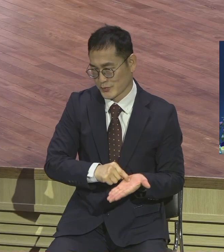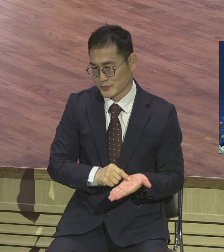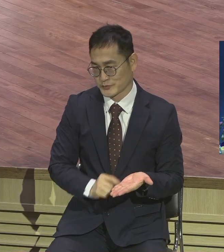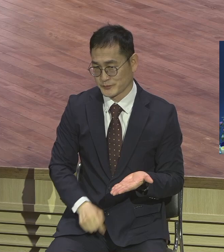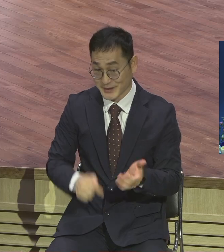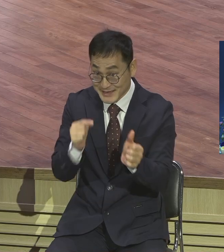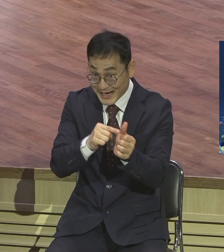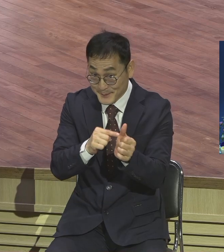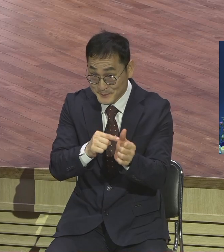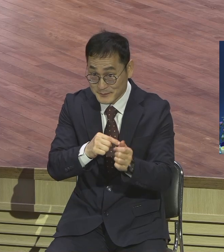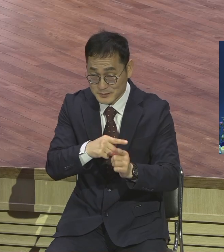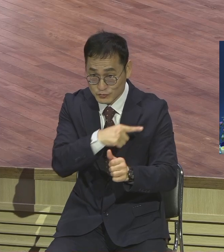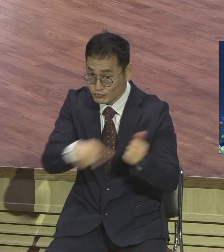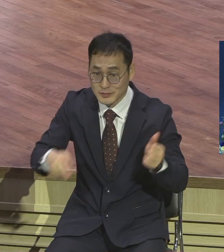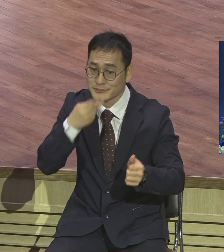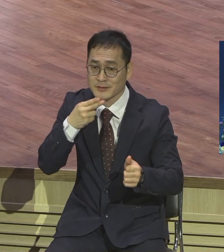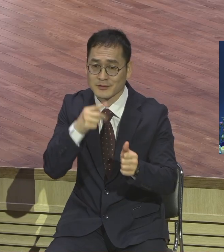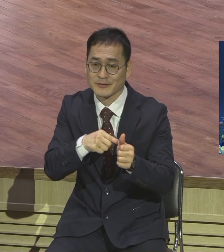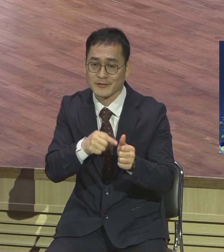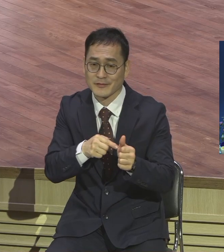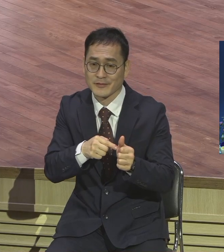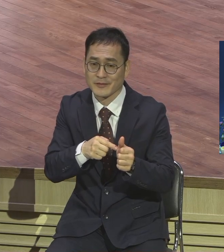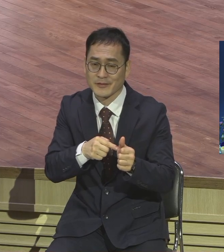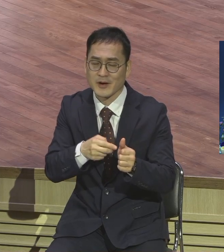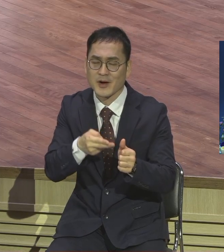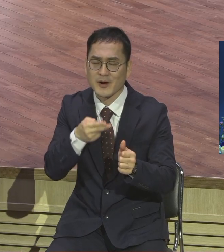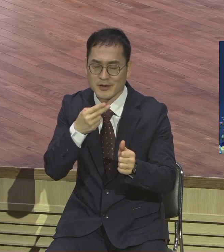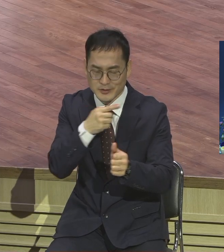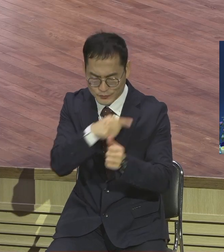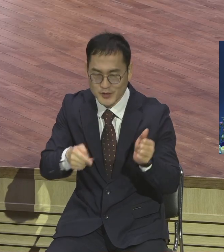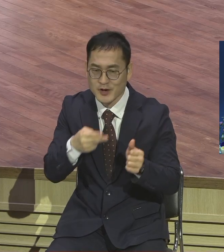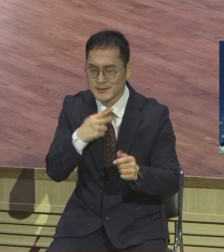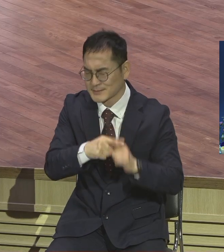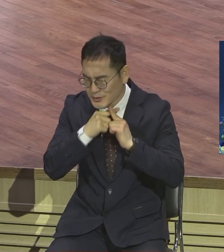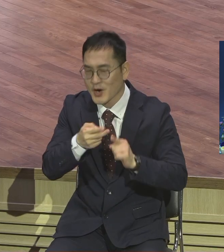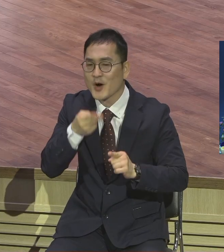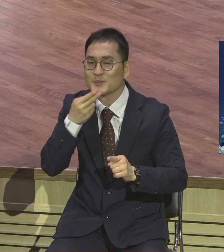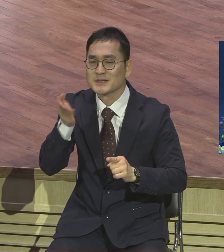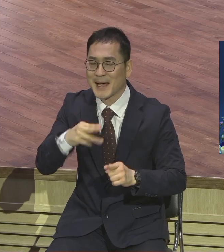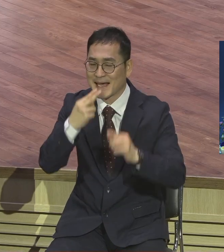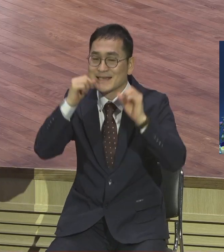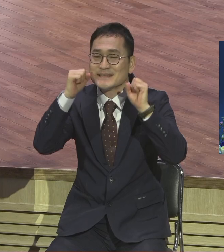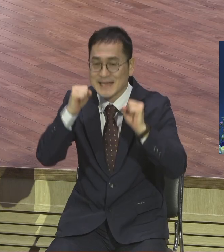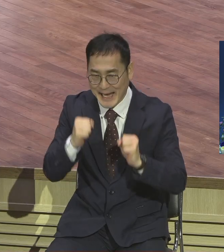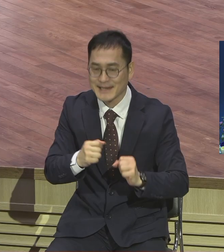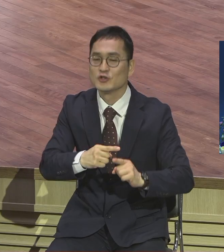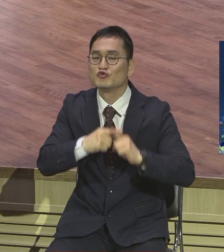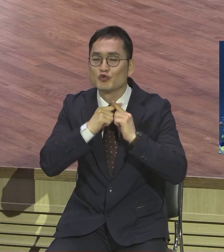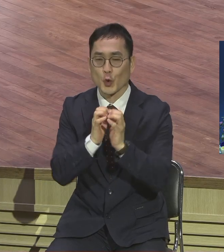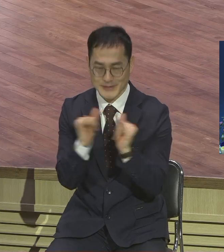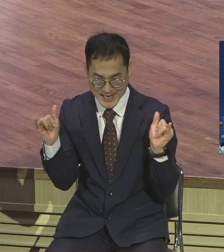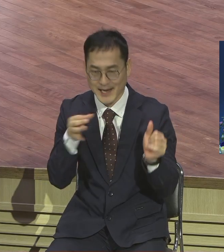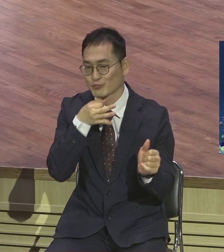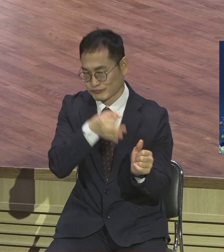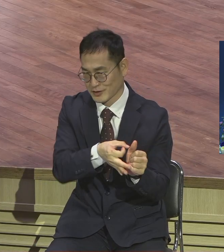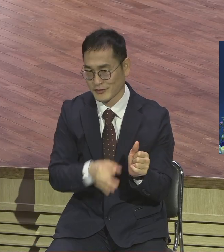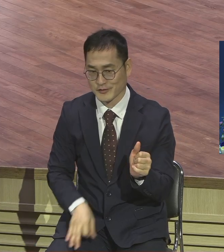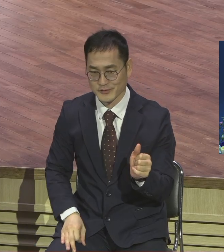유일하게 순교는 하지 않았지만 오히려 살아있는 순교자로서 반모섬에 위배되는 그게 상을 하는